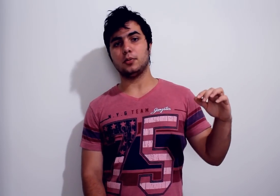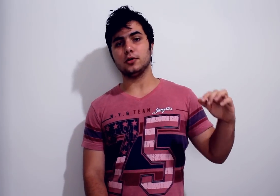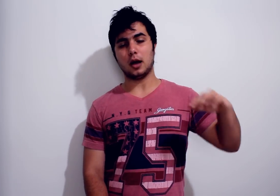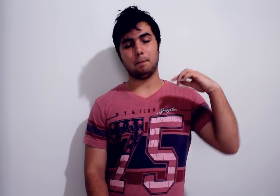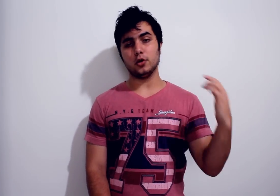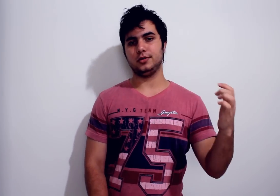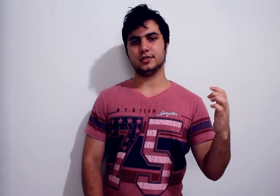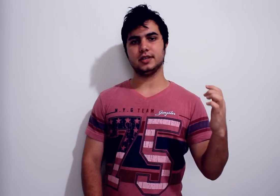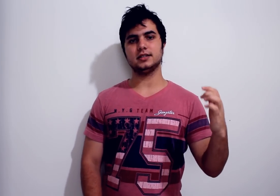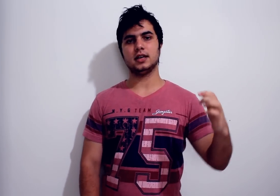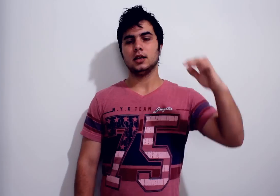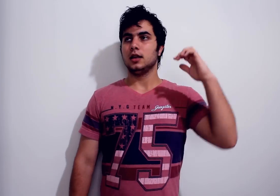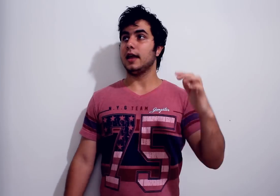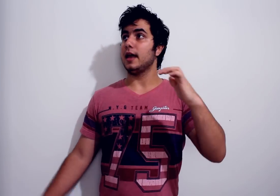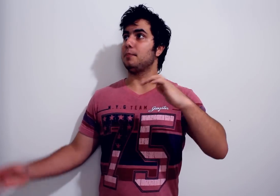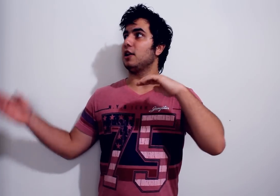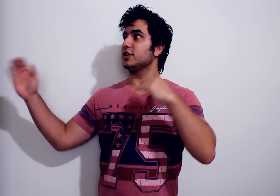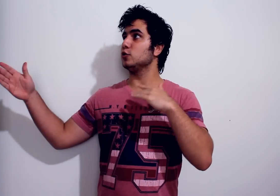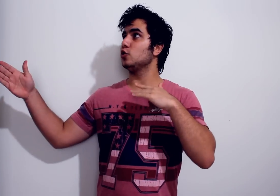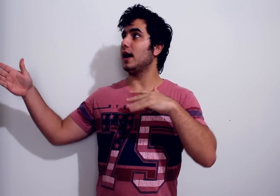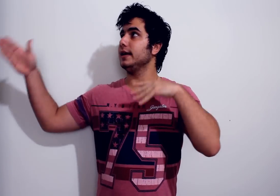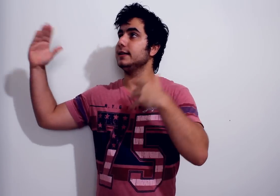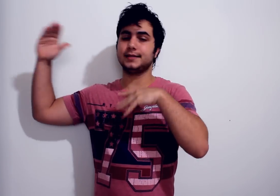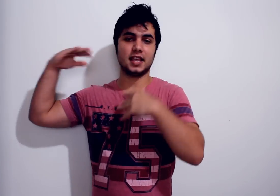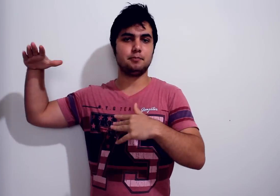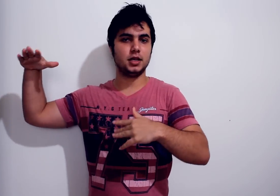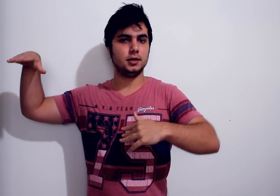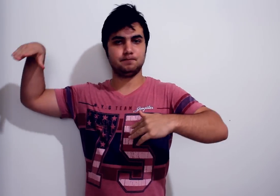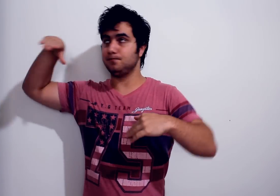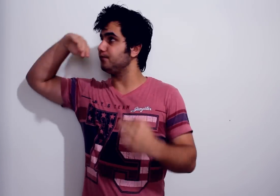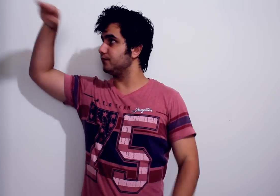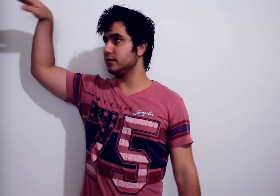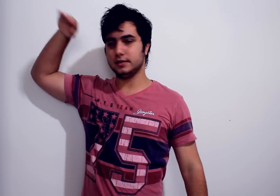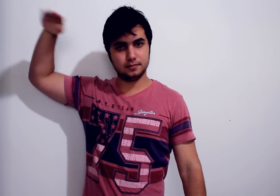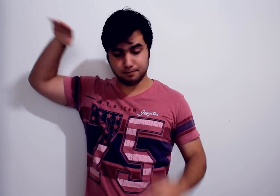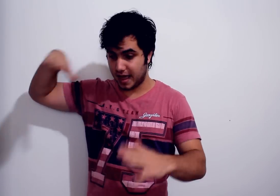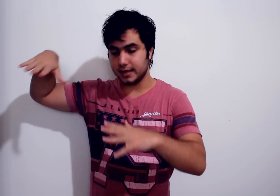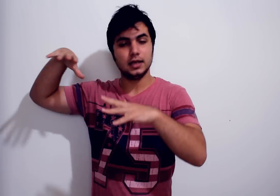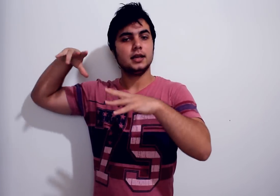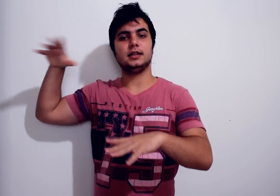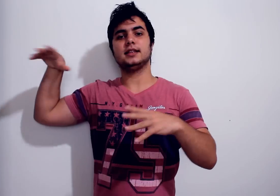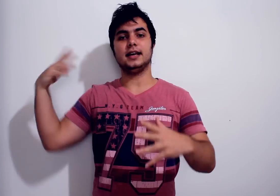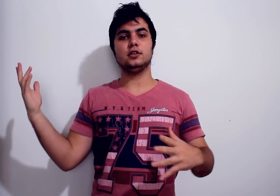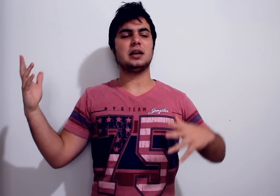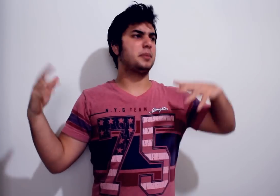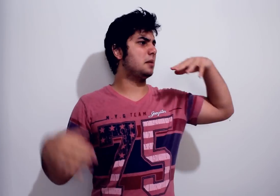apoio Eu dou apoio de vocês, né Pra loja continuar aí sempre Bem Que nem tá aí, não sabe? Pra